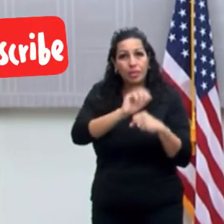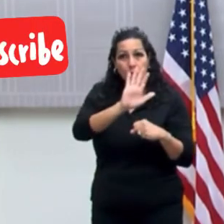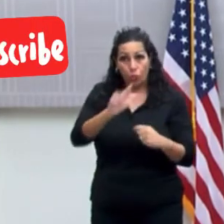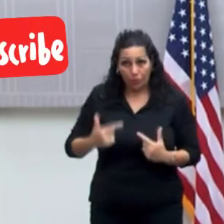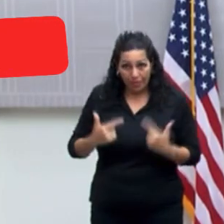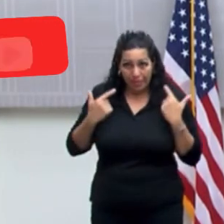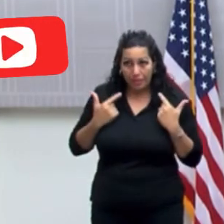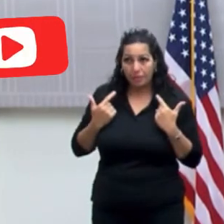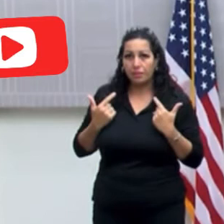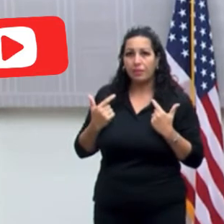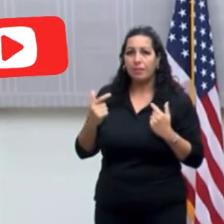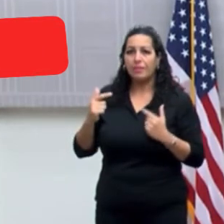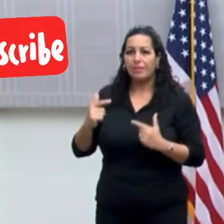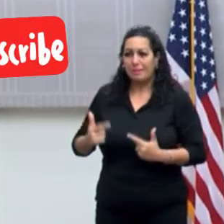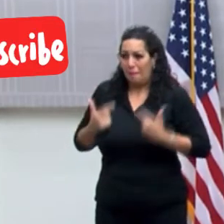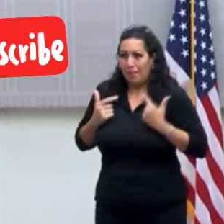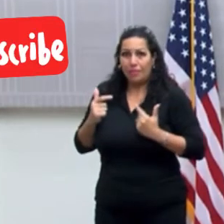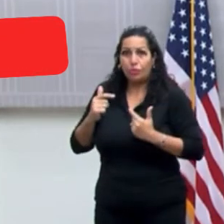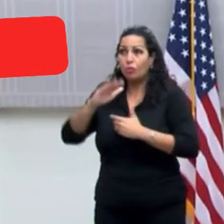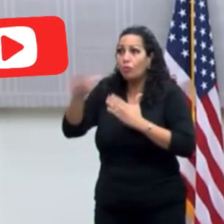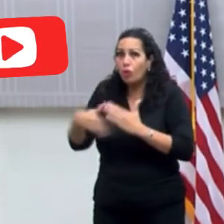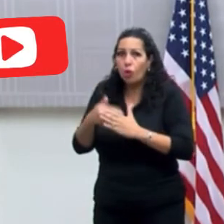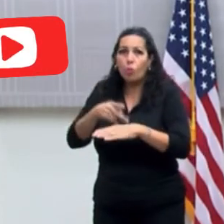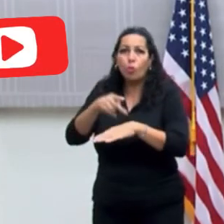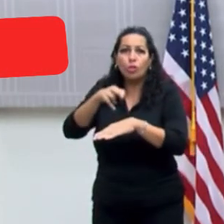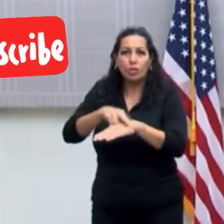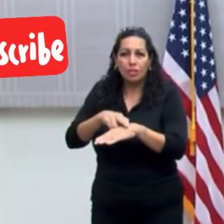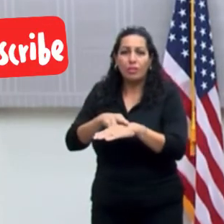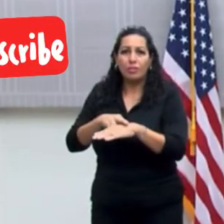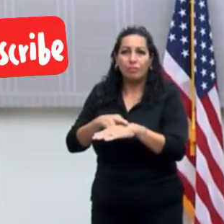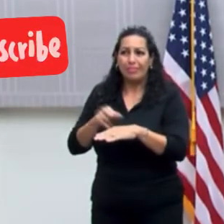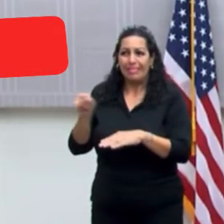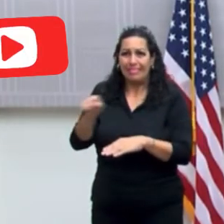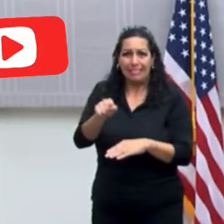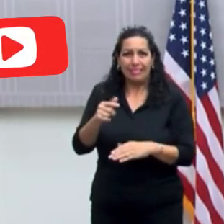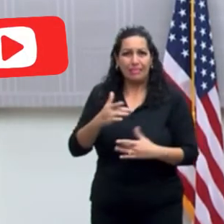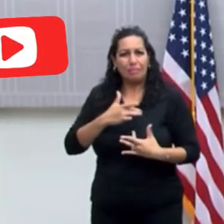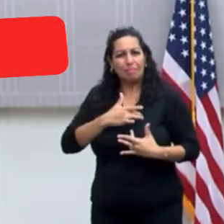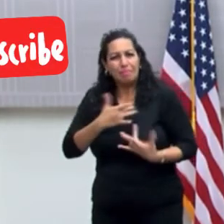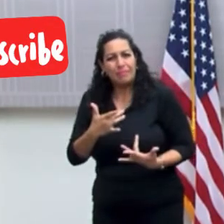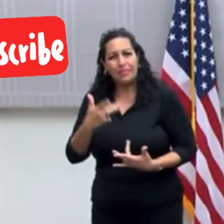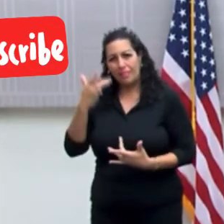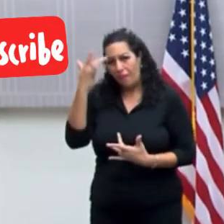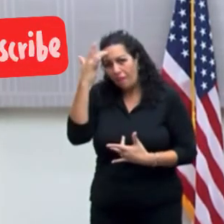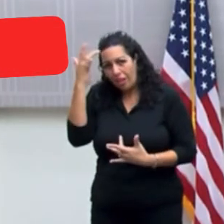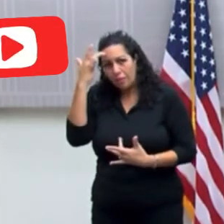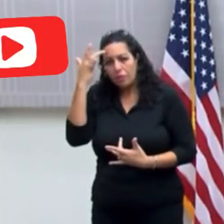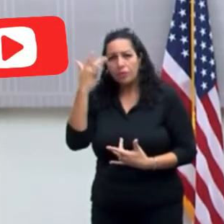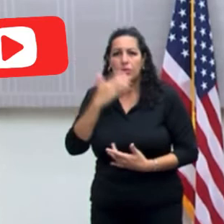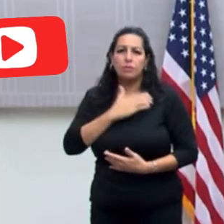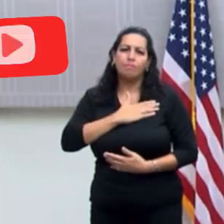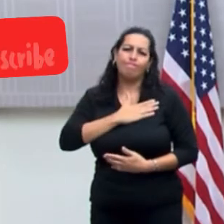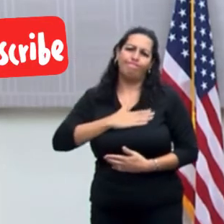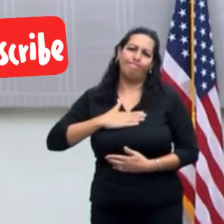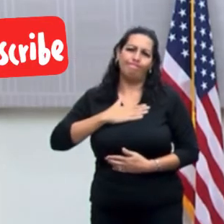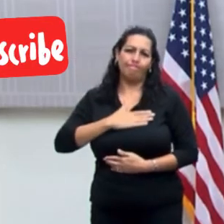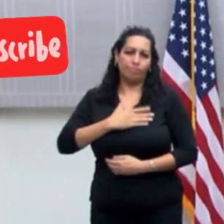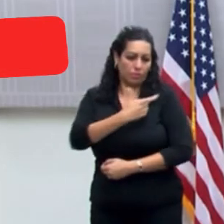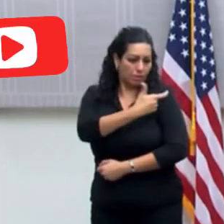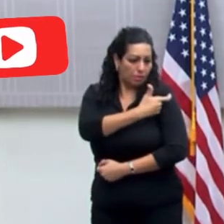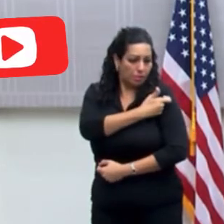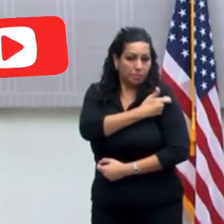vidas de tantos en Puerto Rico que tienen su salud comprometida. Vacunarse es un acto de